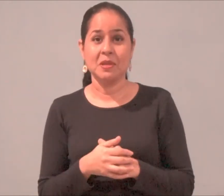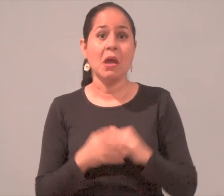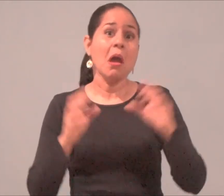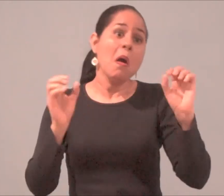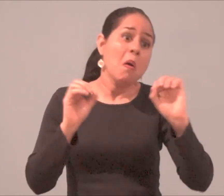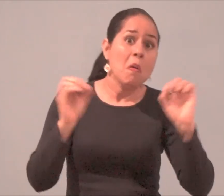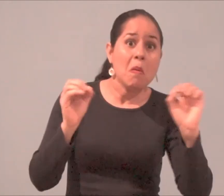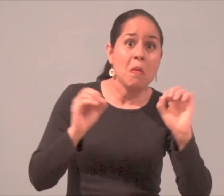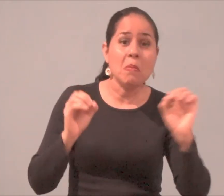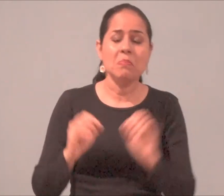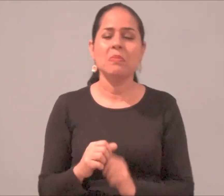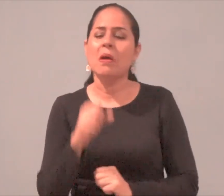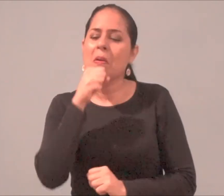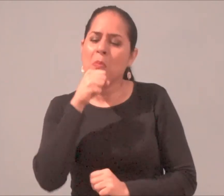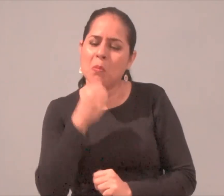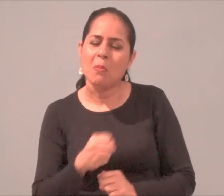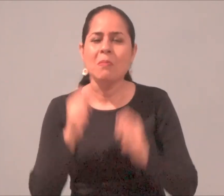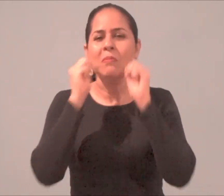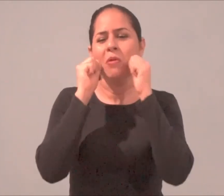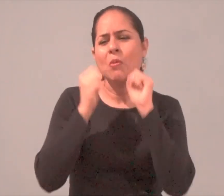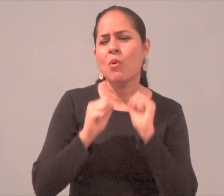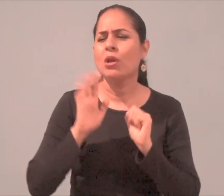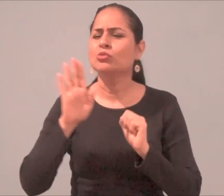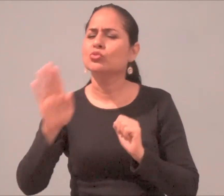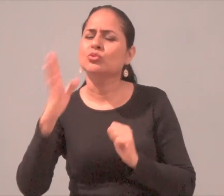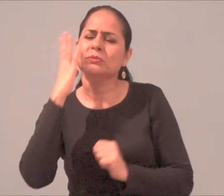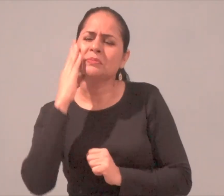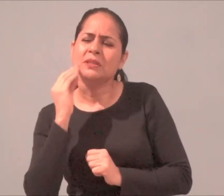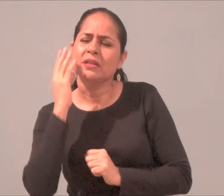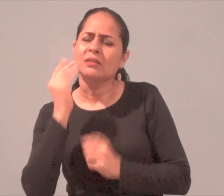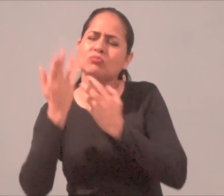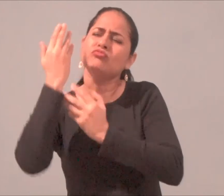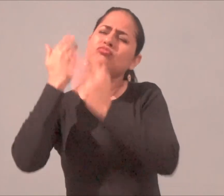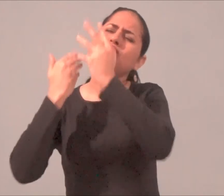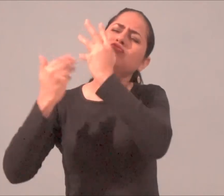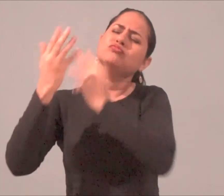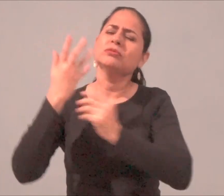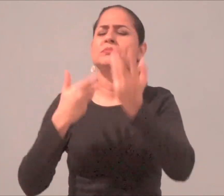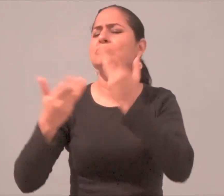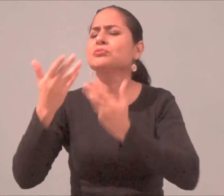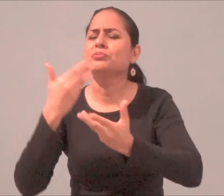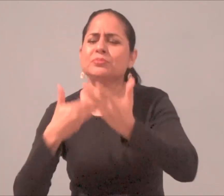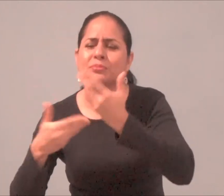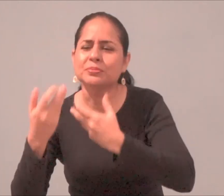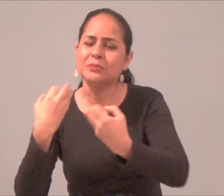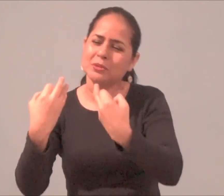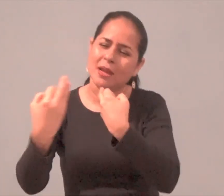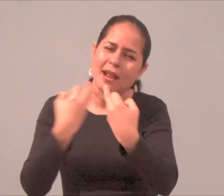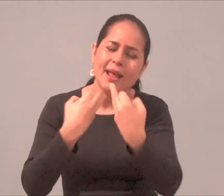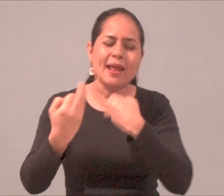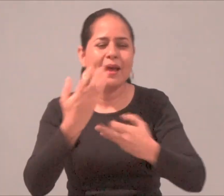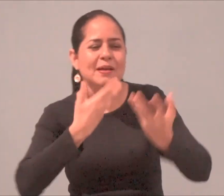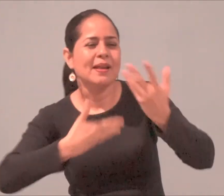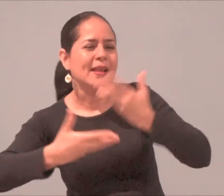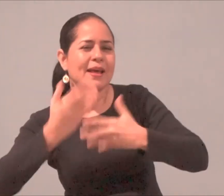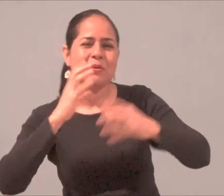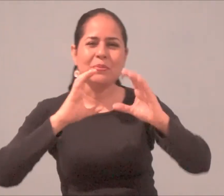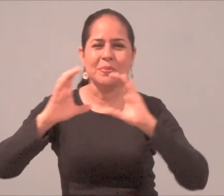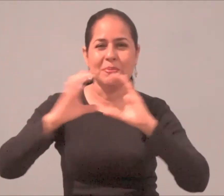mayores Cuenten anécdotas O historias de sus abuelos Y padres Cuando eran jóvenes Escribe la siguiente frase